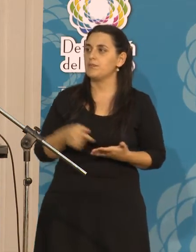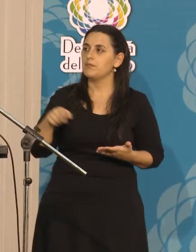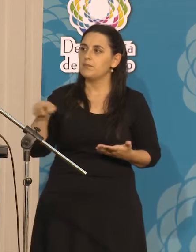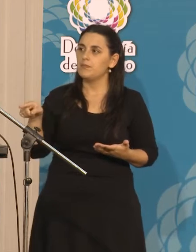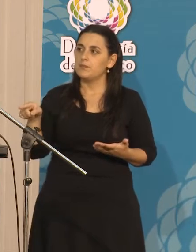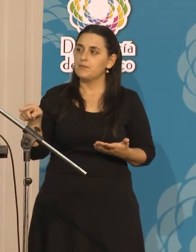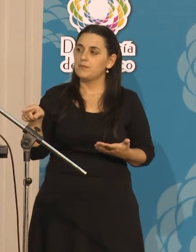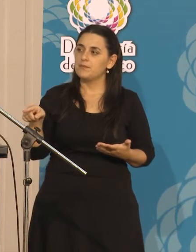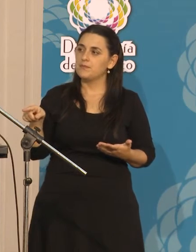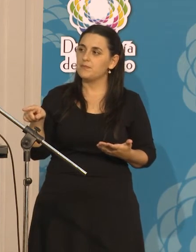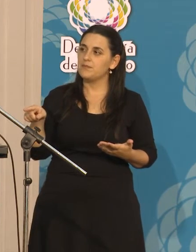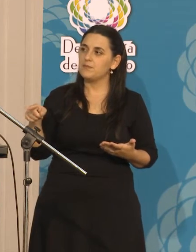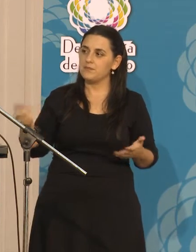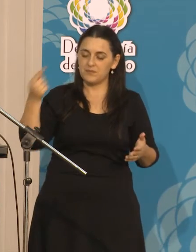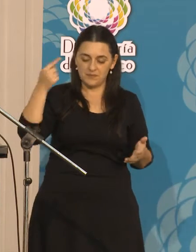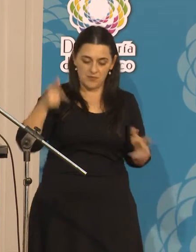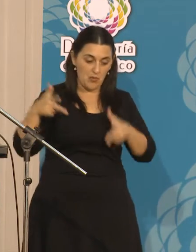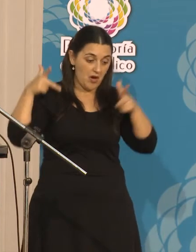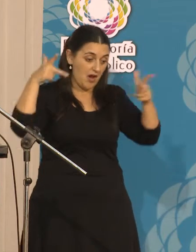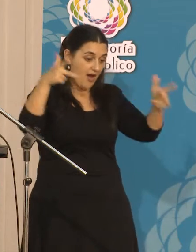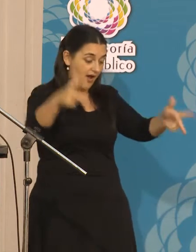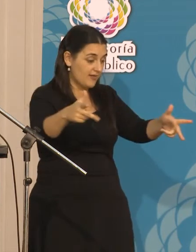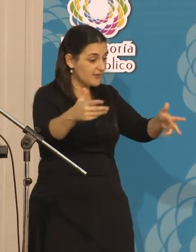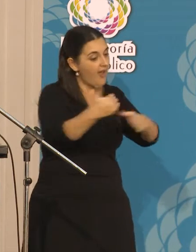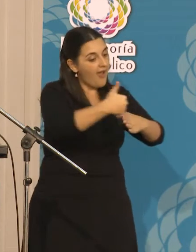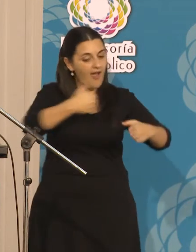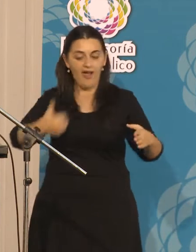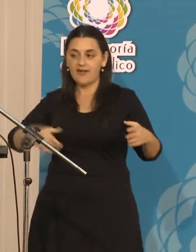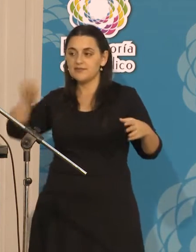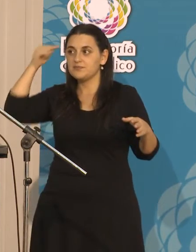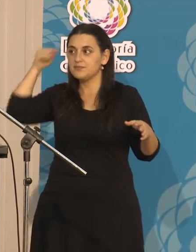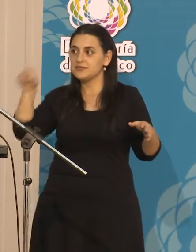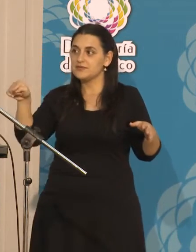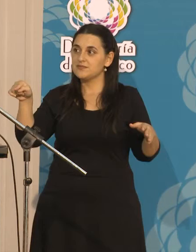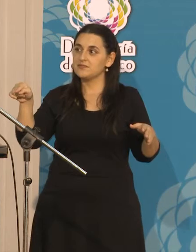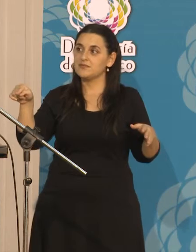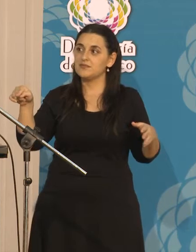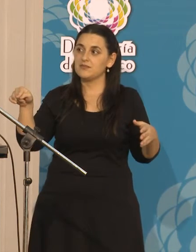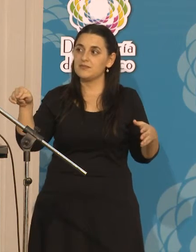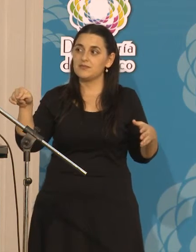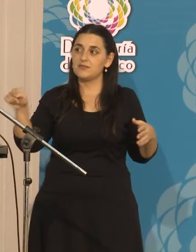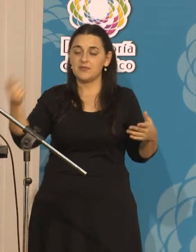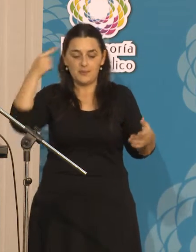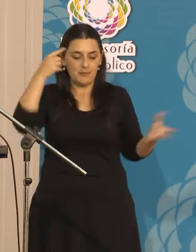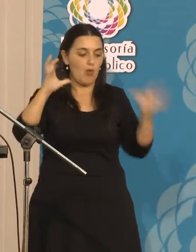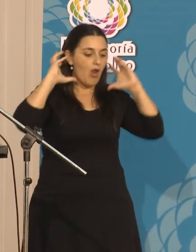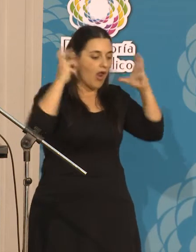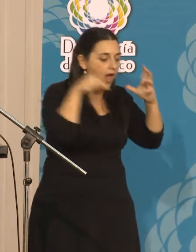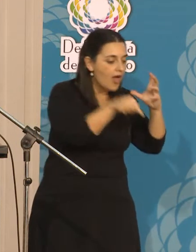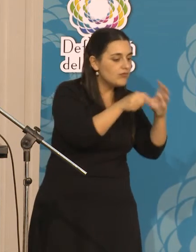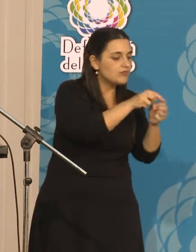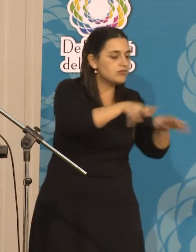Antes de explayarme en lo que significa concretamente la cuestión de radiodifusión, de